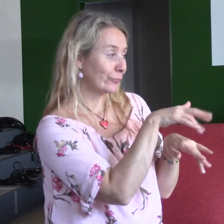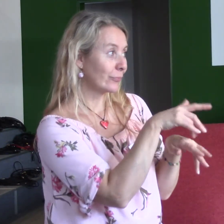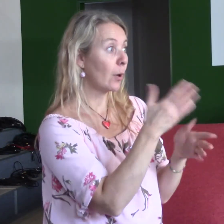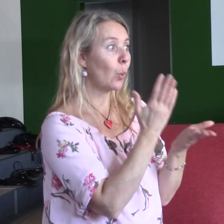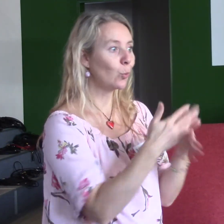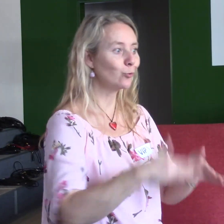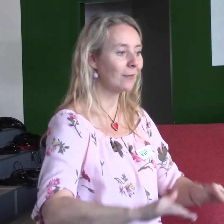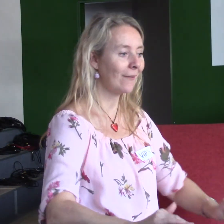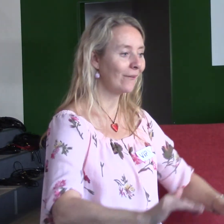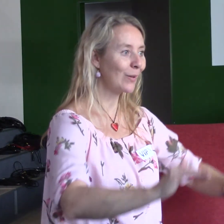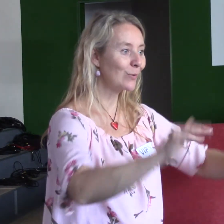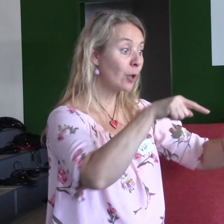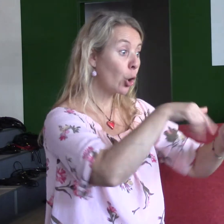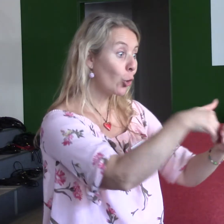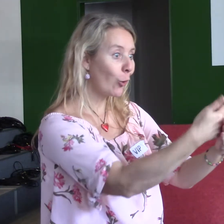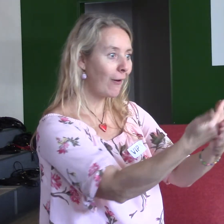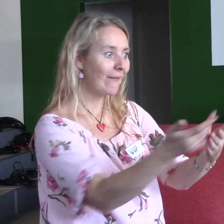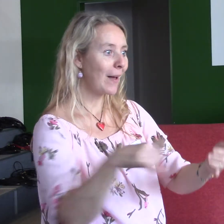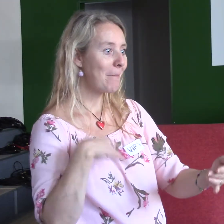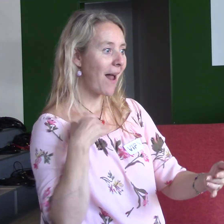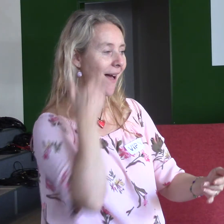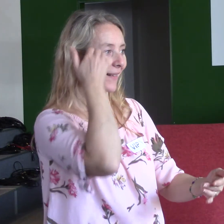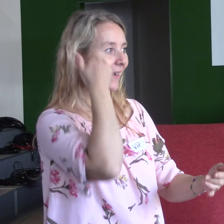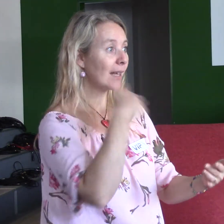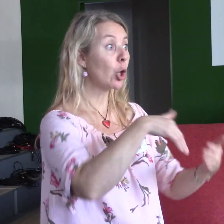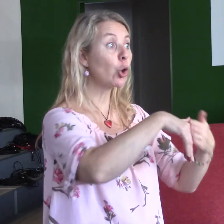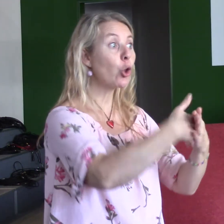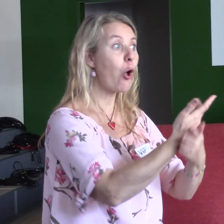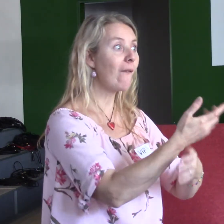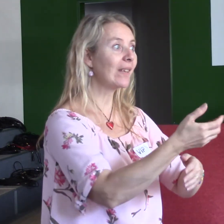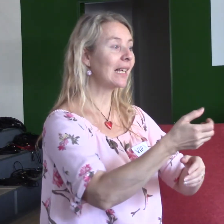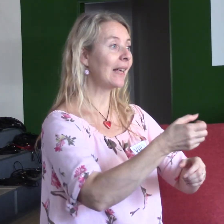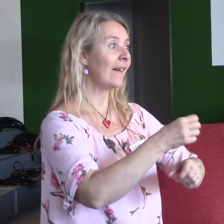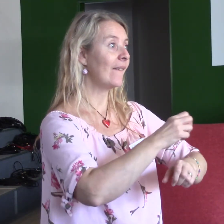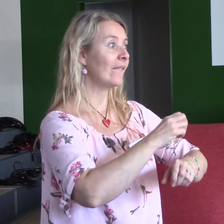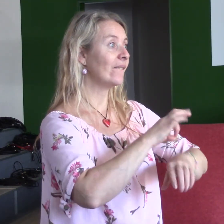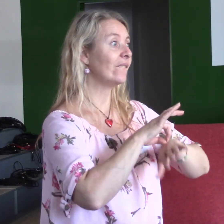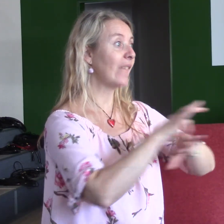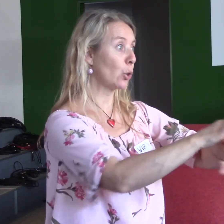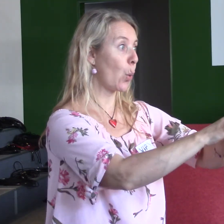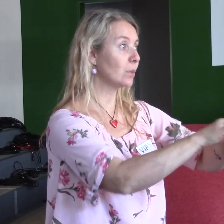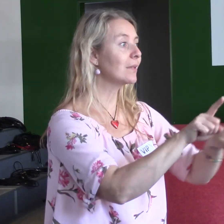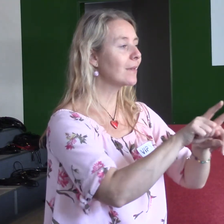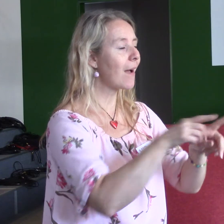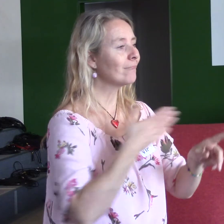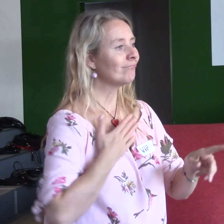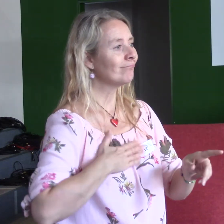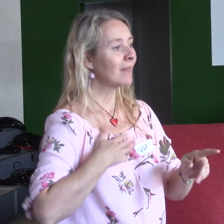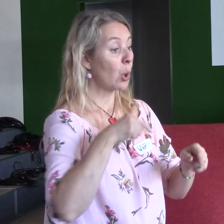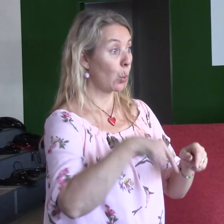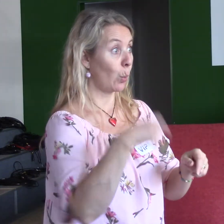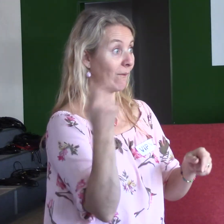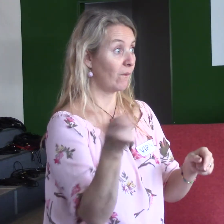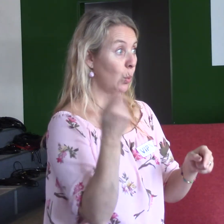vyrůstají prostě noví mladí lidé, jen noví mladí vedoucí. Děkuju ti za most, který tady funguje už 20 let